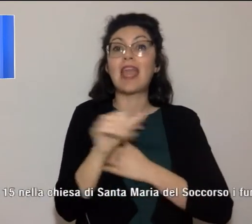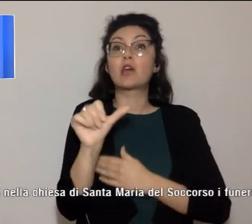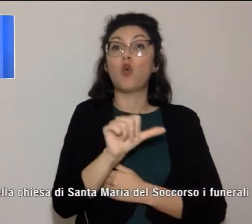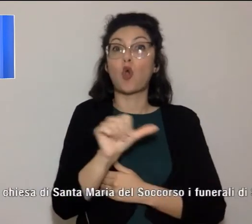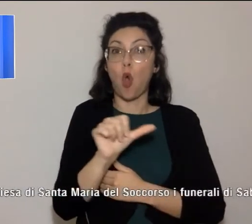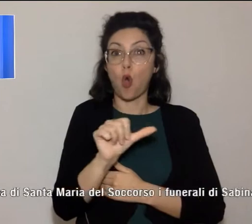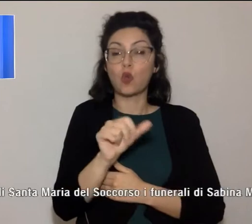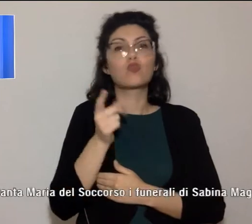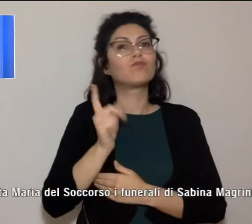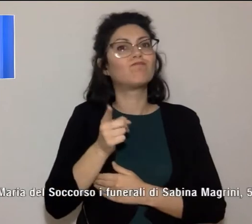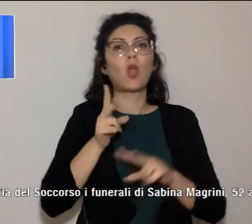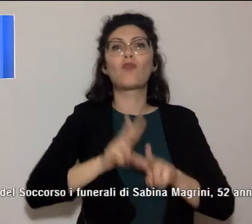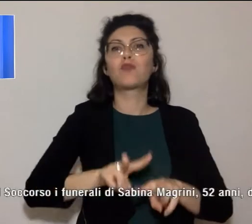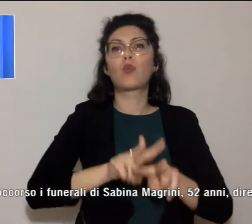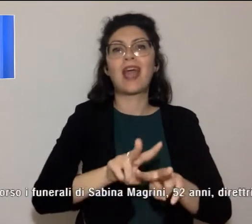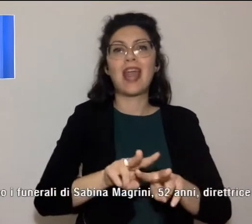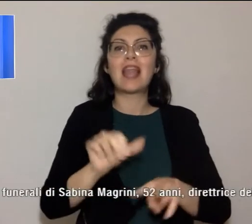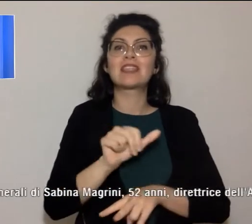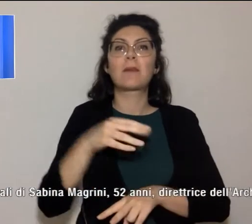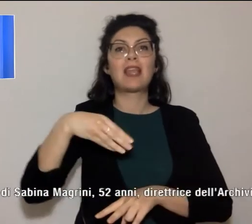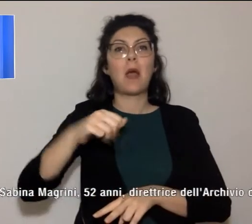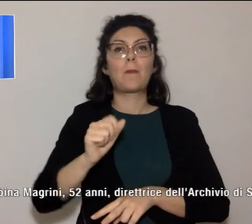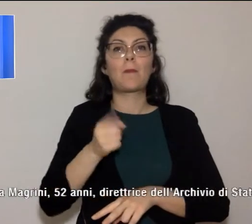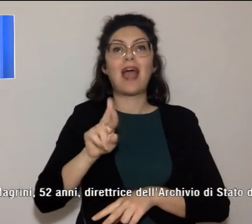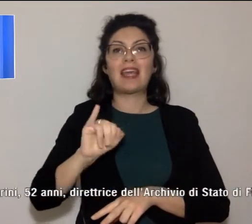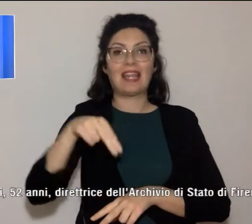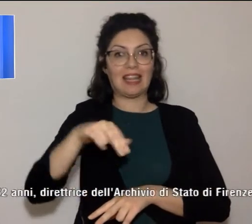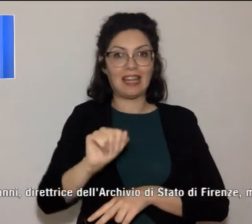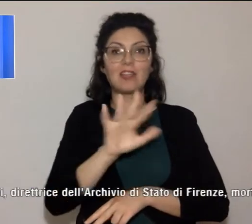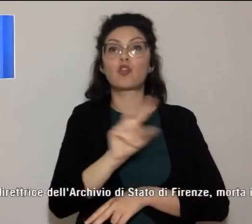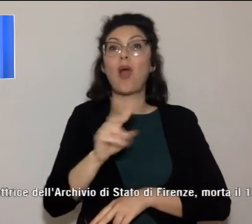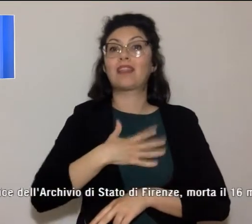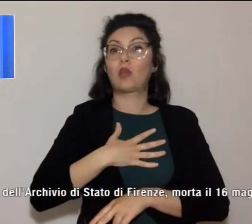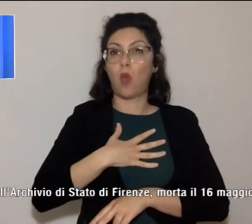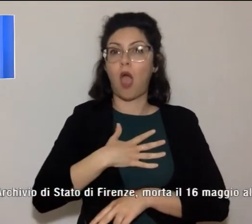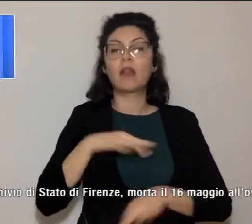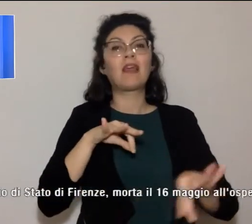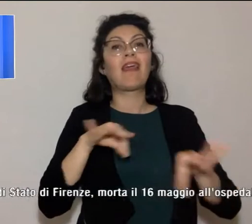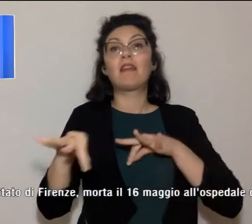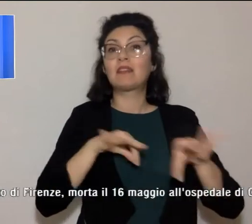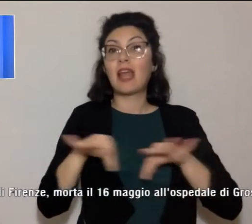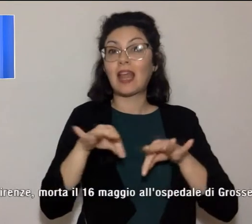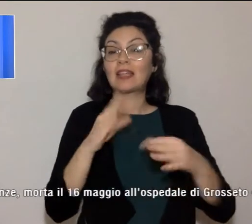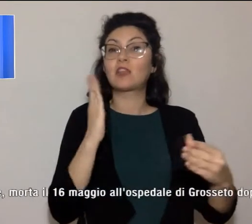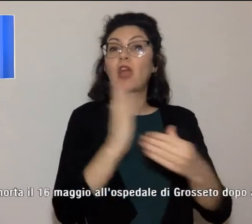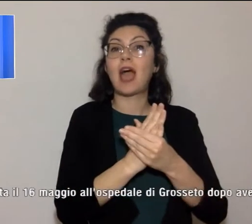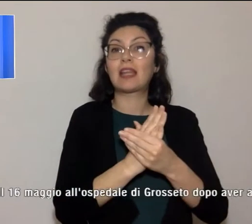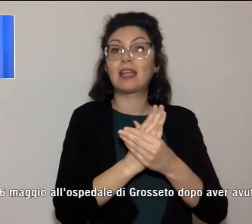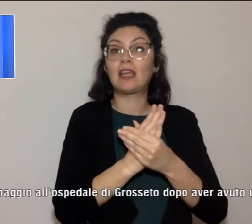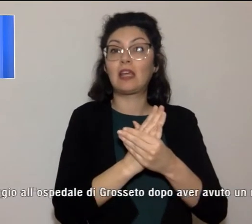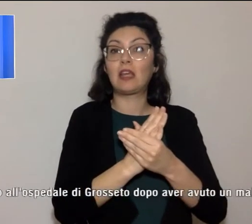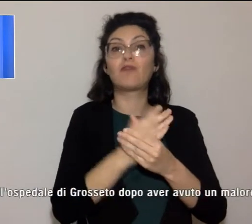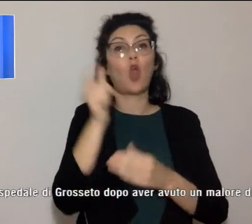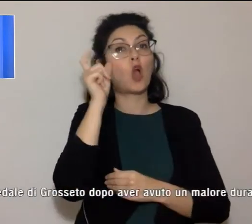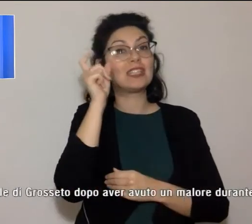funerali di Sabina Magrini, 52 anni, direttrice dell'archivio di Stato di